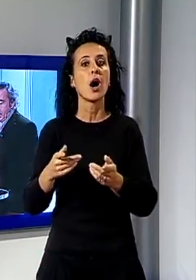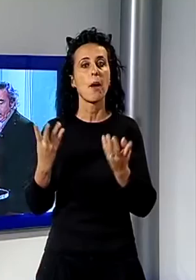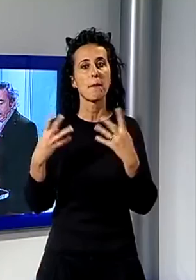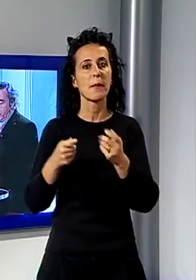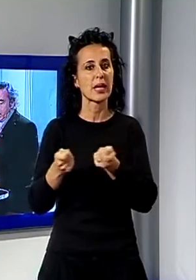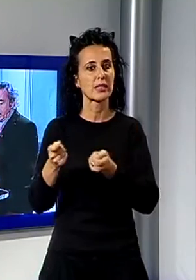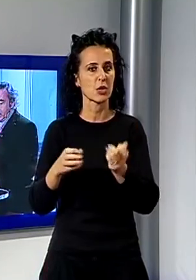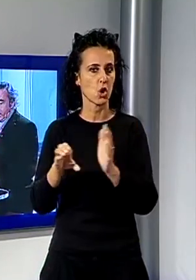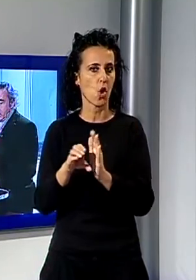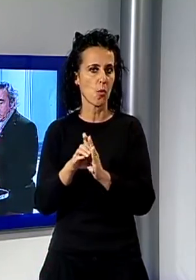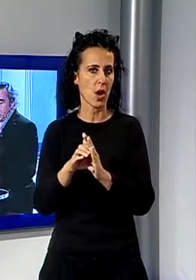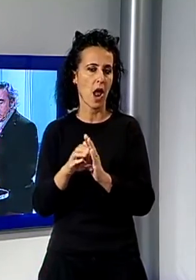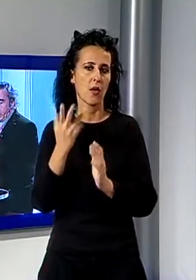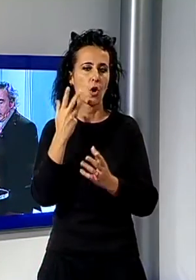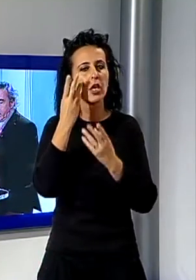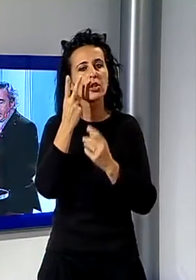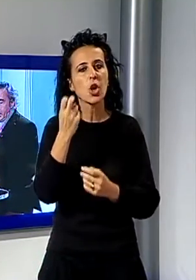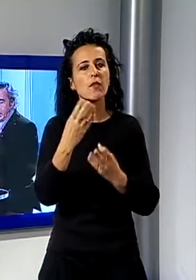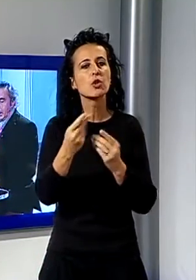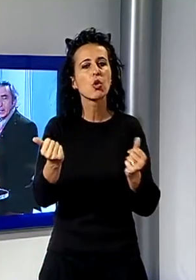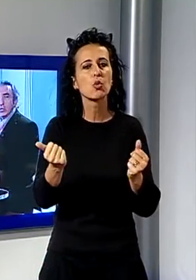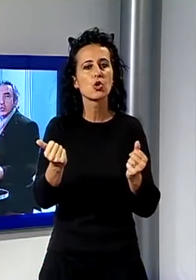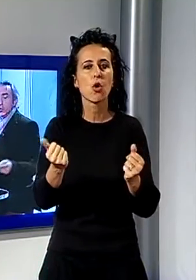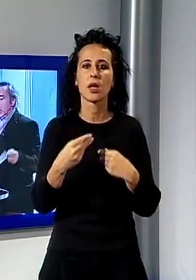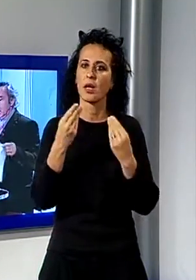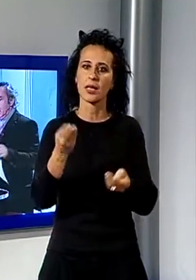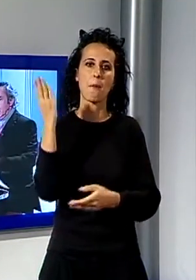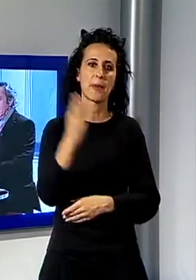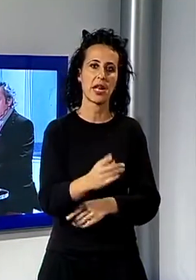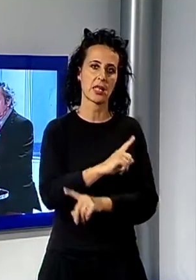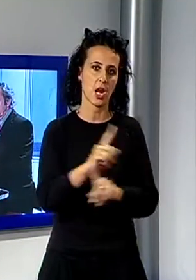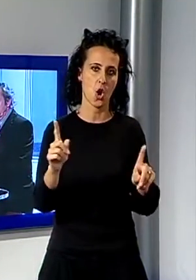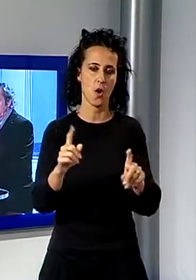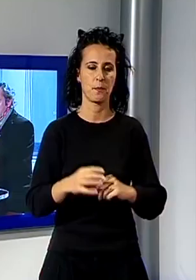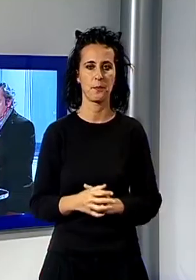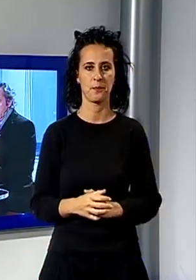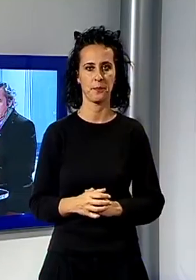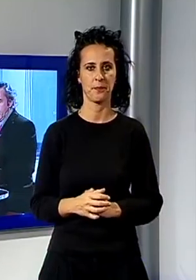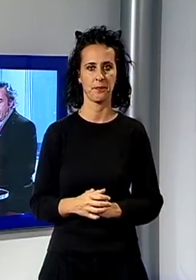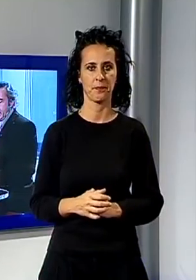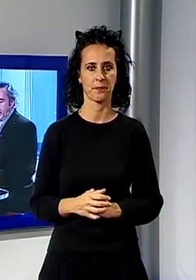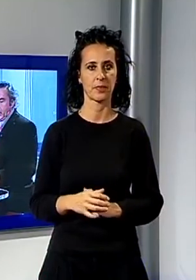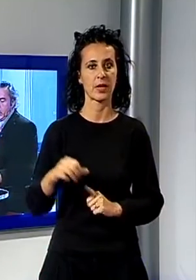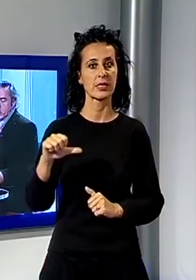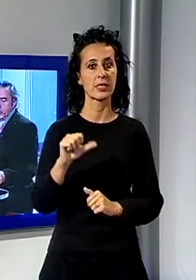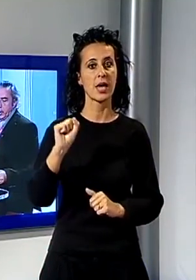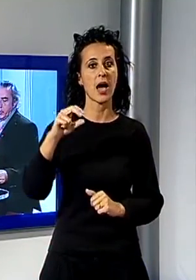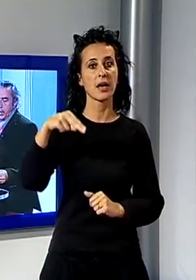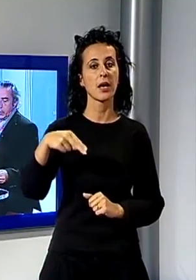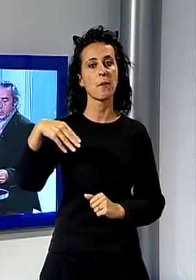lavorando perché si è trovata una soluzione che non penalizzi la zona sud del territorio. San Martino è questo il nome del progetto del